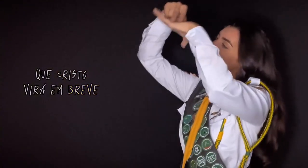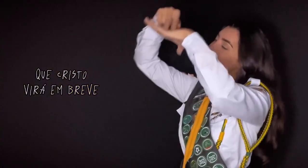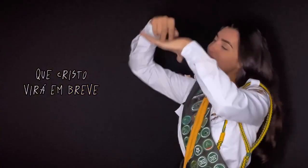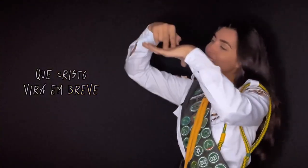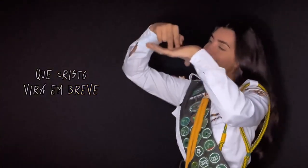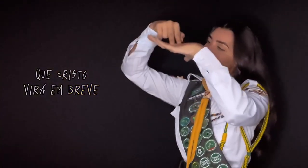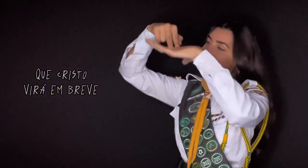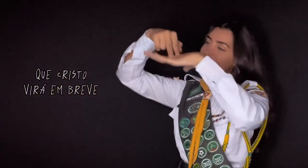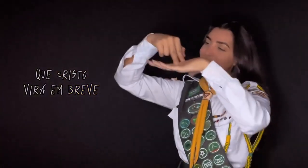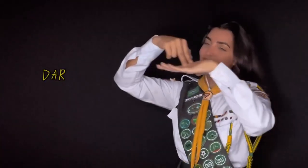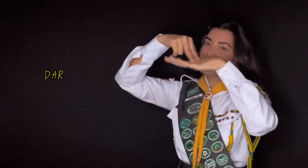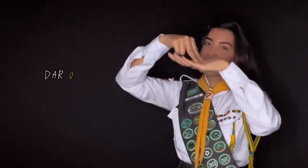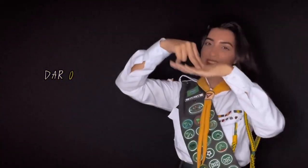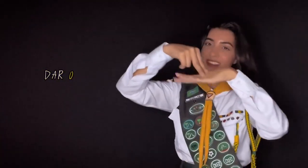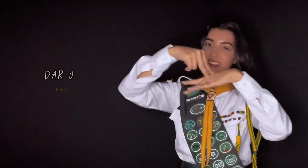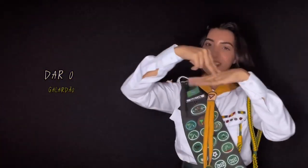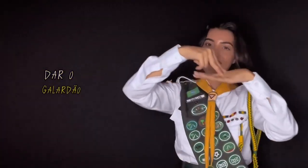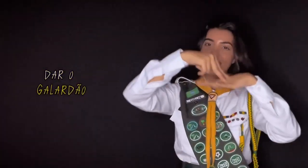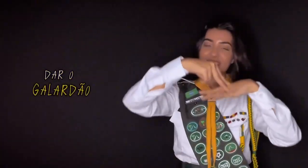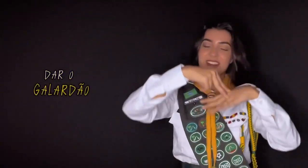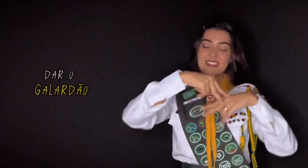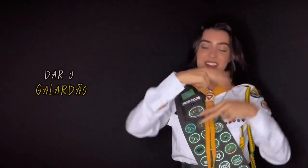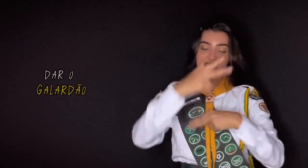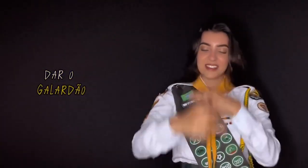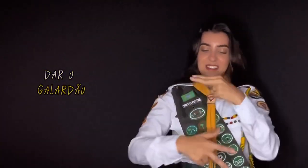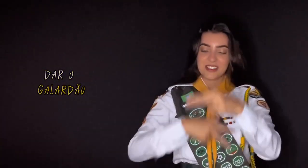em breve para o Calabão